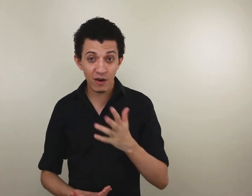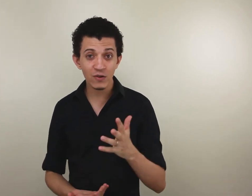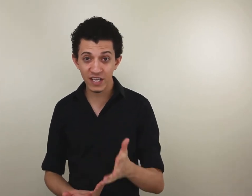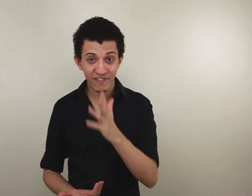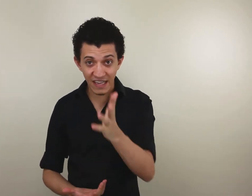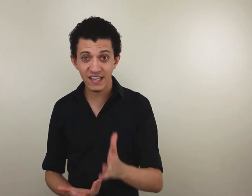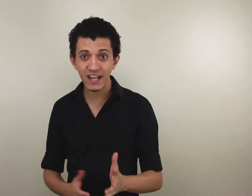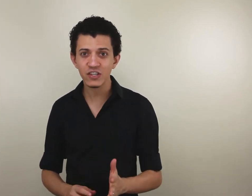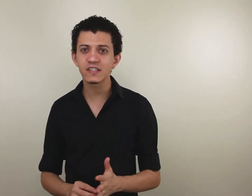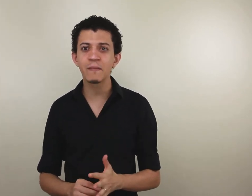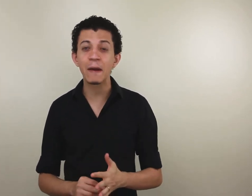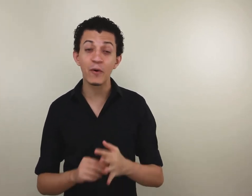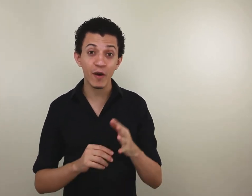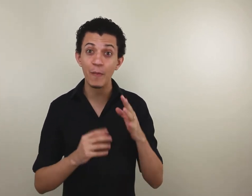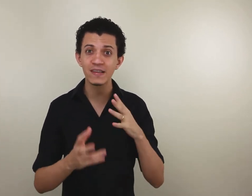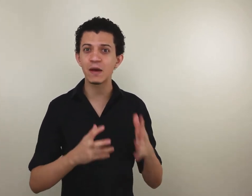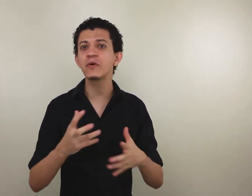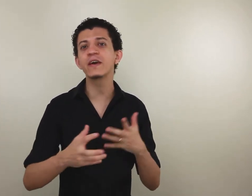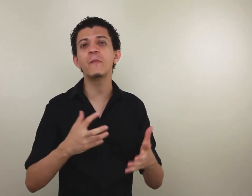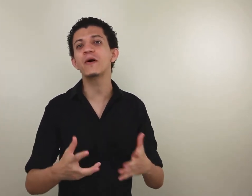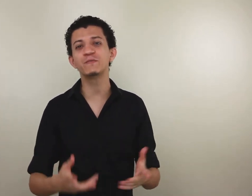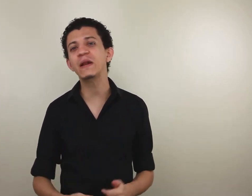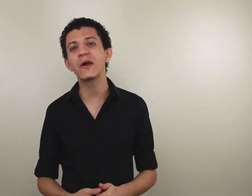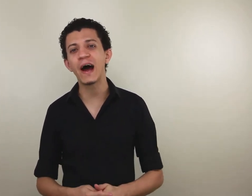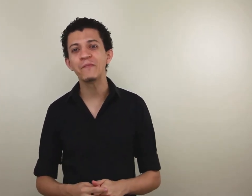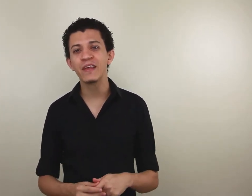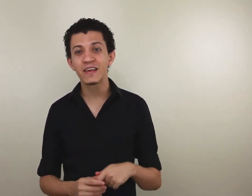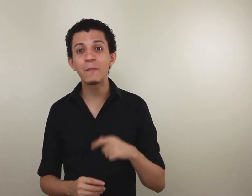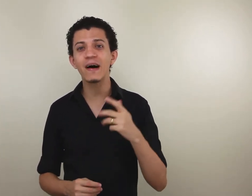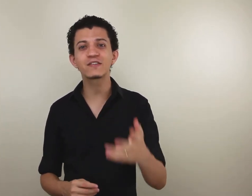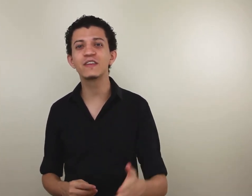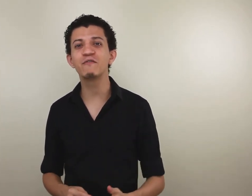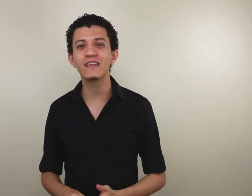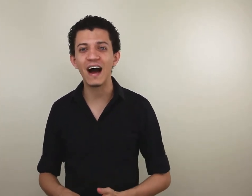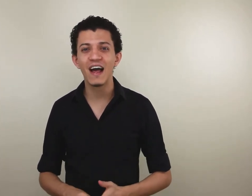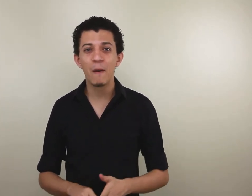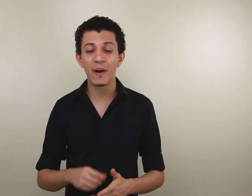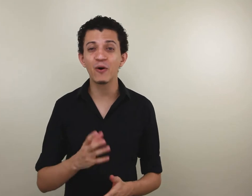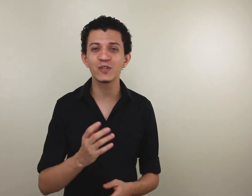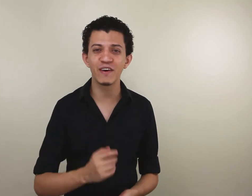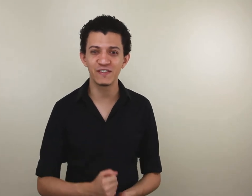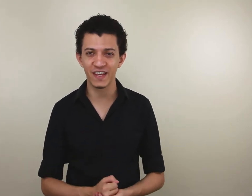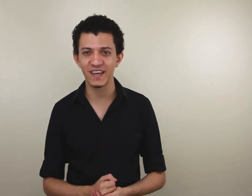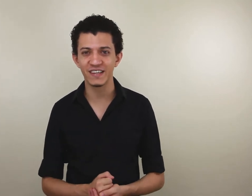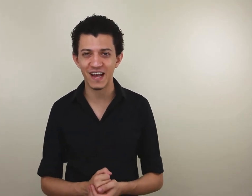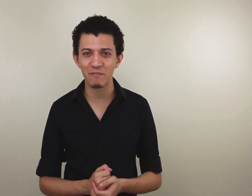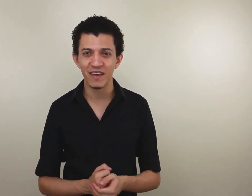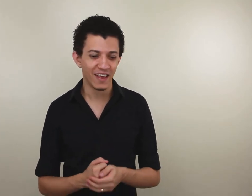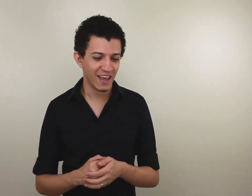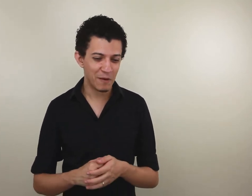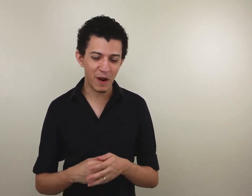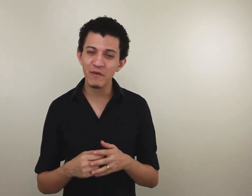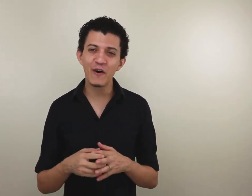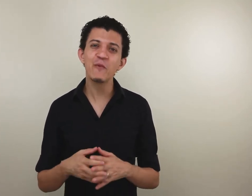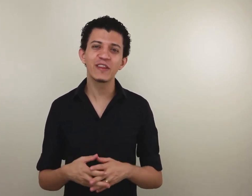Inclusive nas críticas também, porque eu percebo o que eu posso melhorar, que passo que eu devo dar, para onde eu devo seguir, sabe? E para mim foi muito